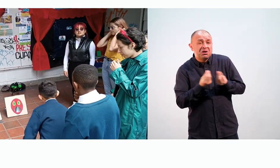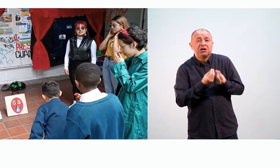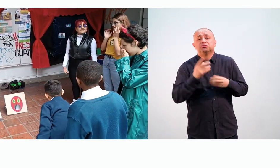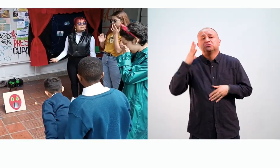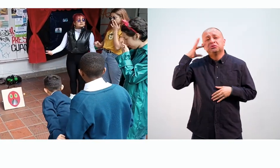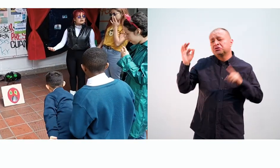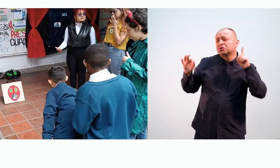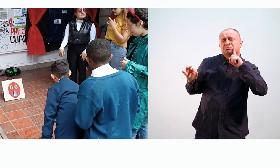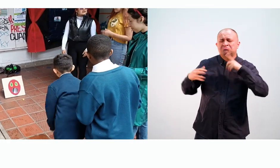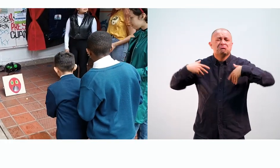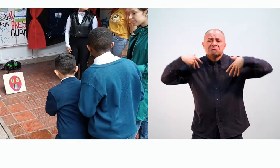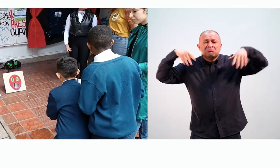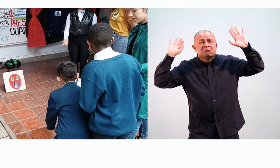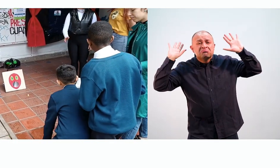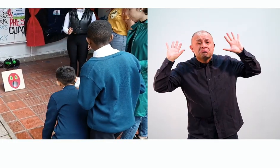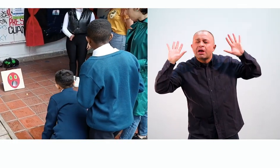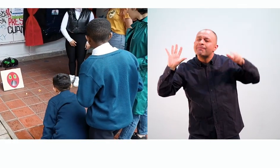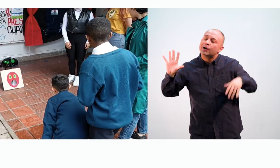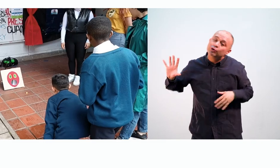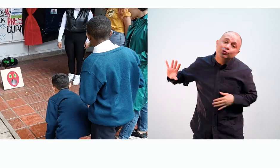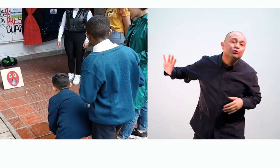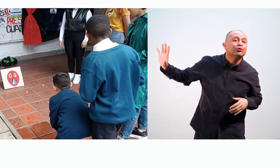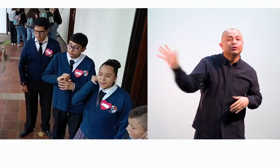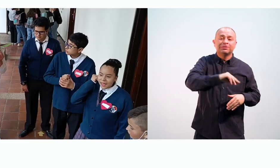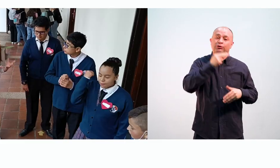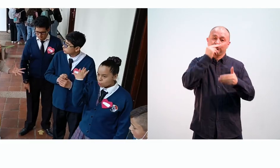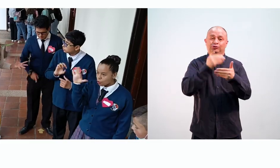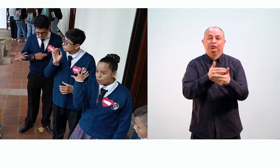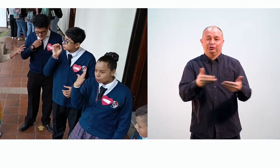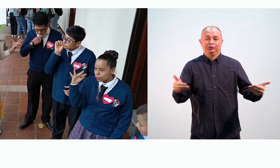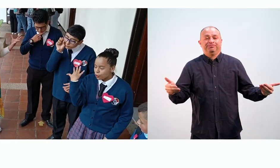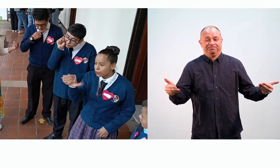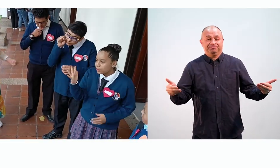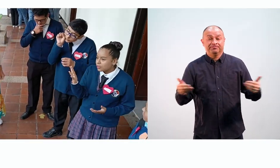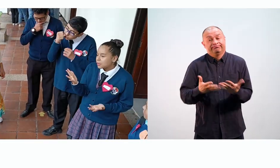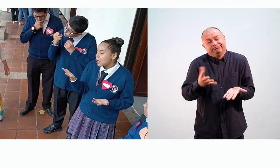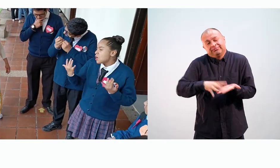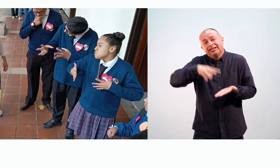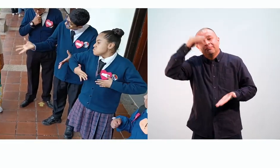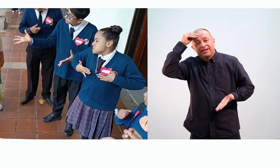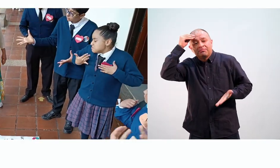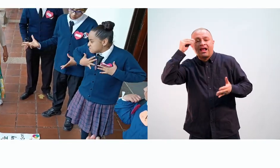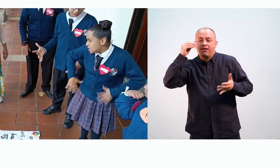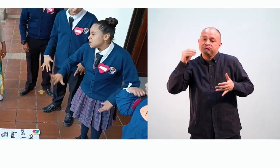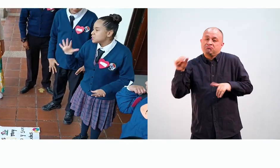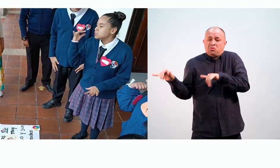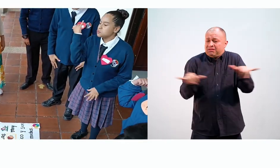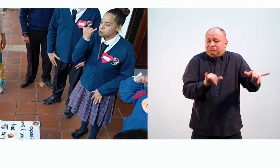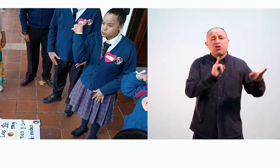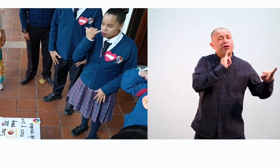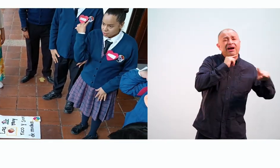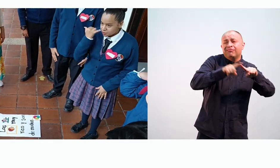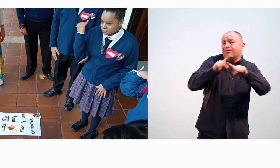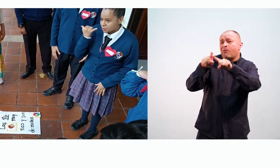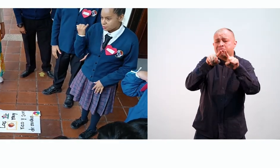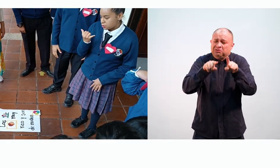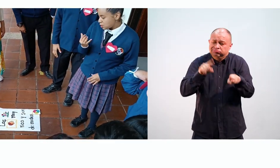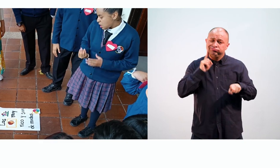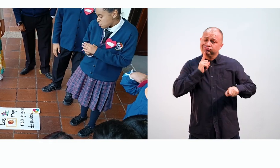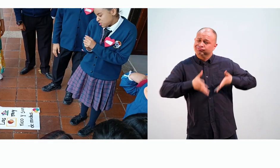independientemente del curso que sea, tengan o no compañeros sordos, están recibiendo clases de lengua de señas como el inglés, como